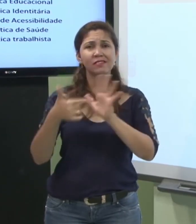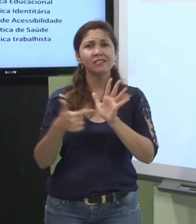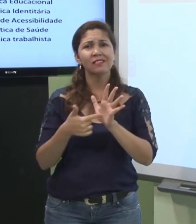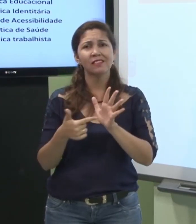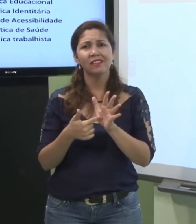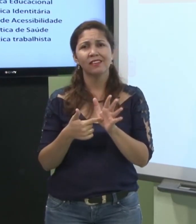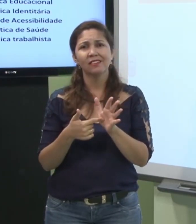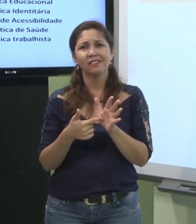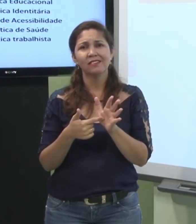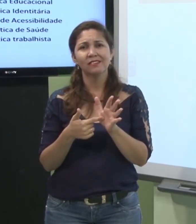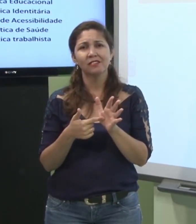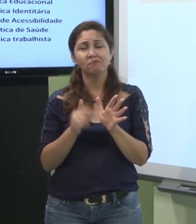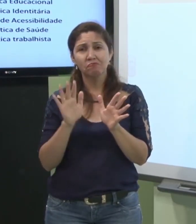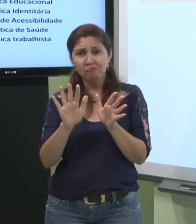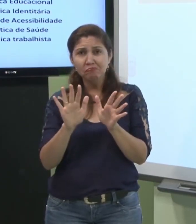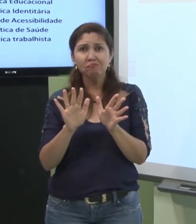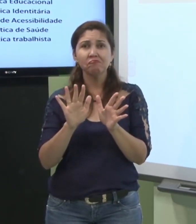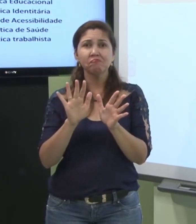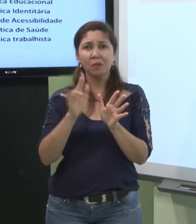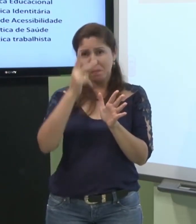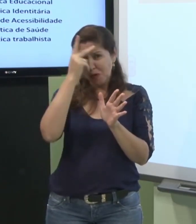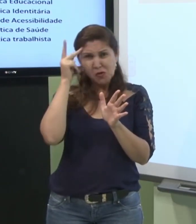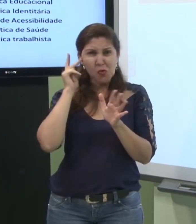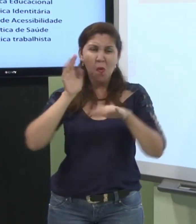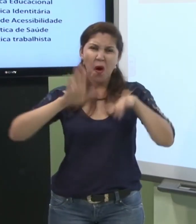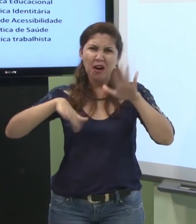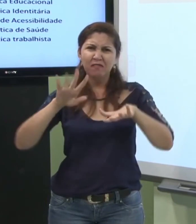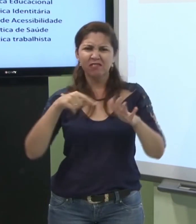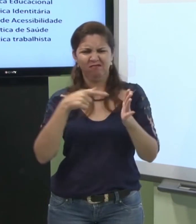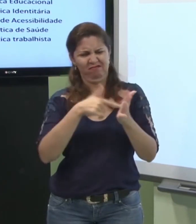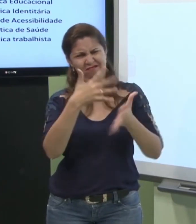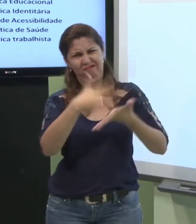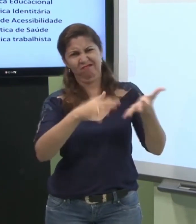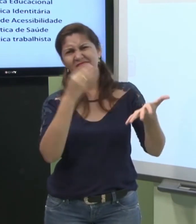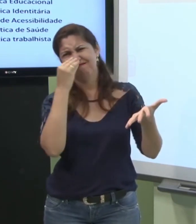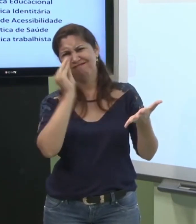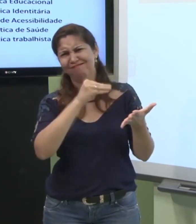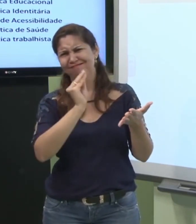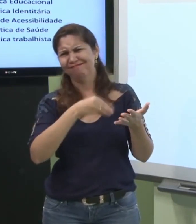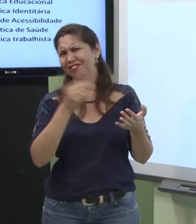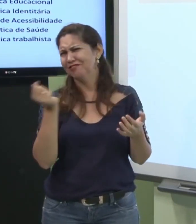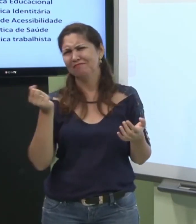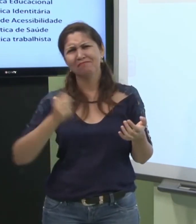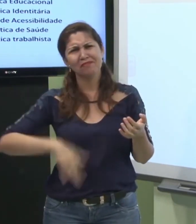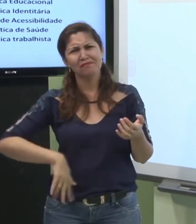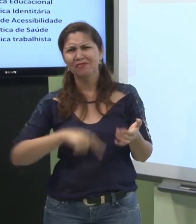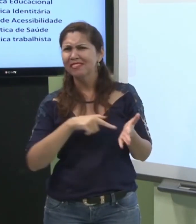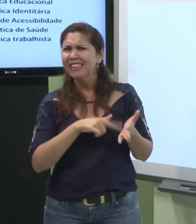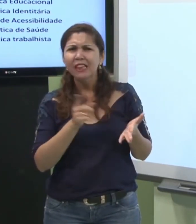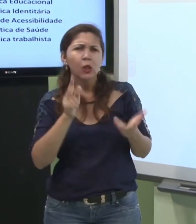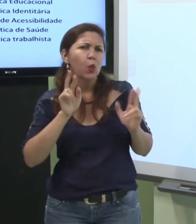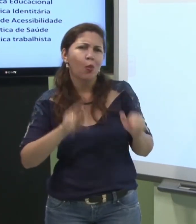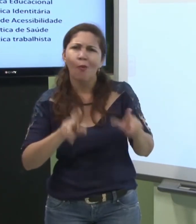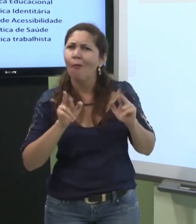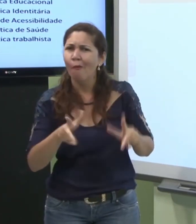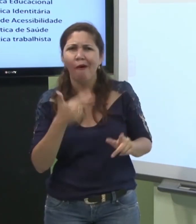Por exemplo assim como pesquisam a língua portuguesa a língua espanhola também